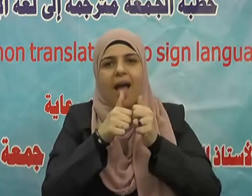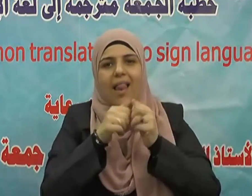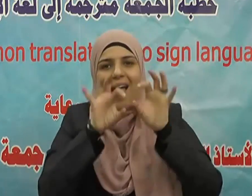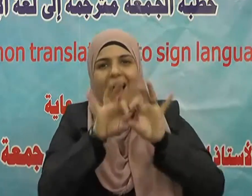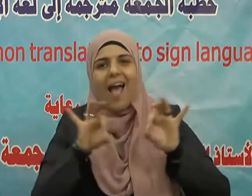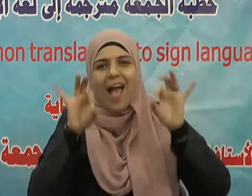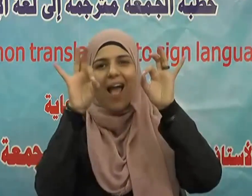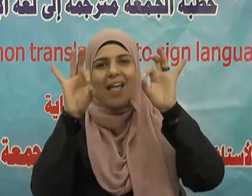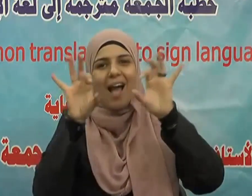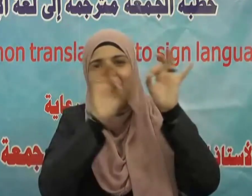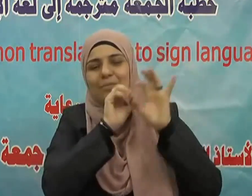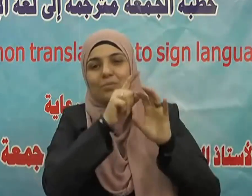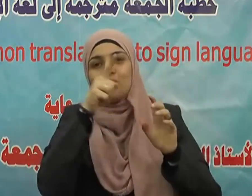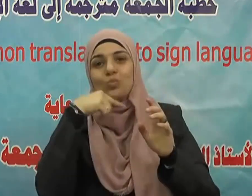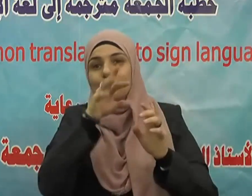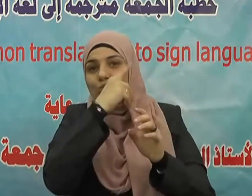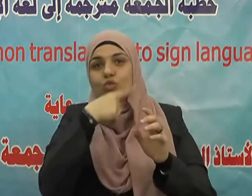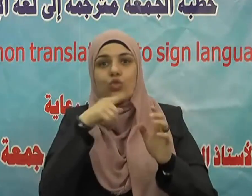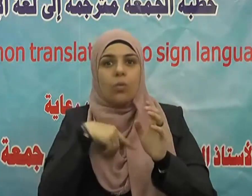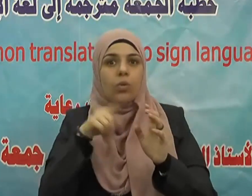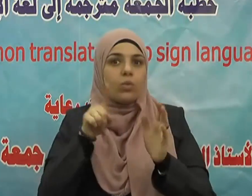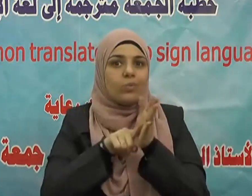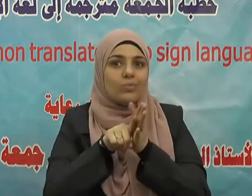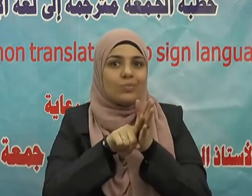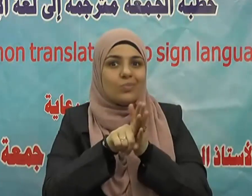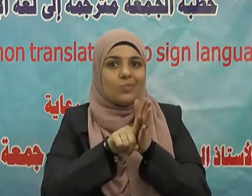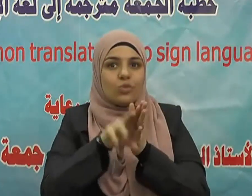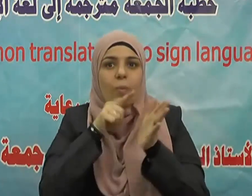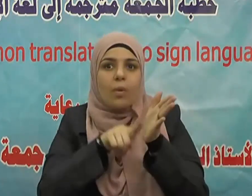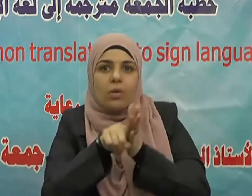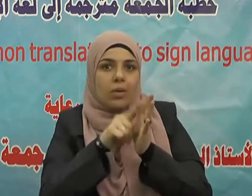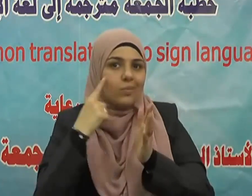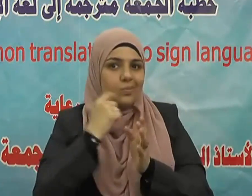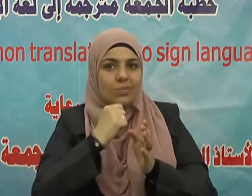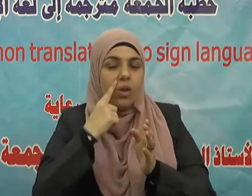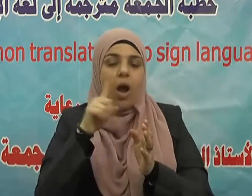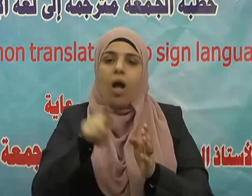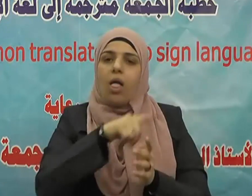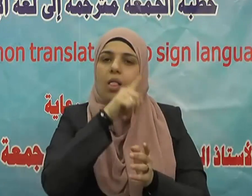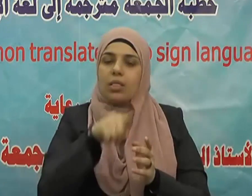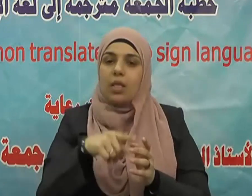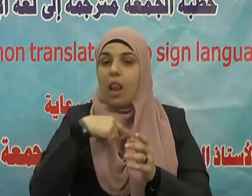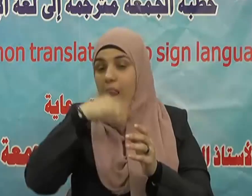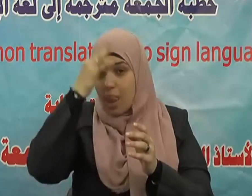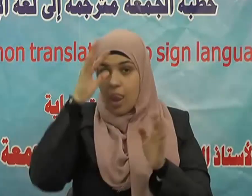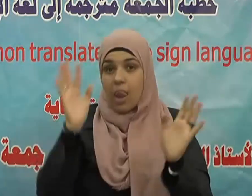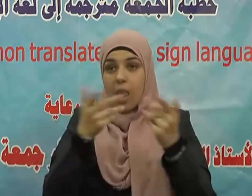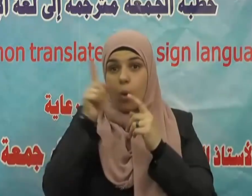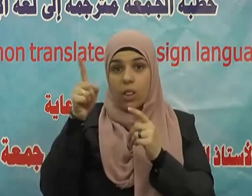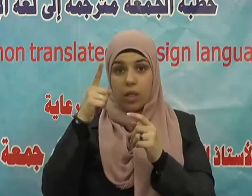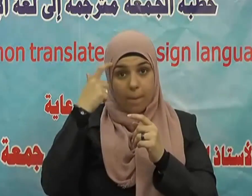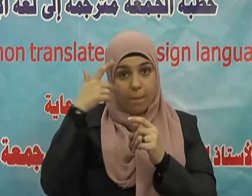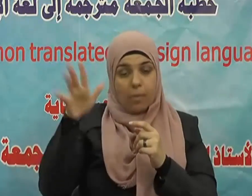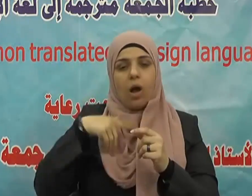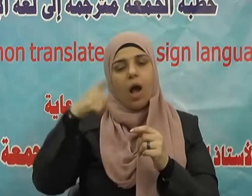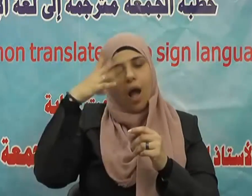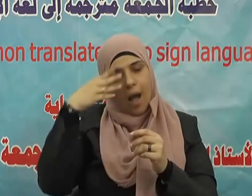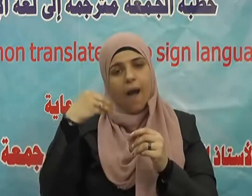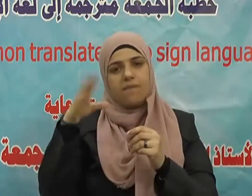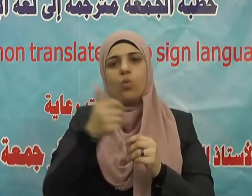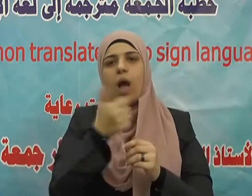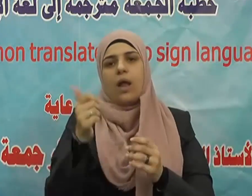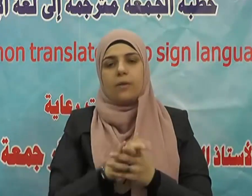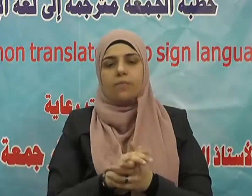كفى بالمرء إثما أن يحدث بكل ما سمع قال الإمام النووي